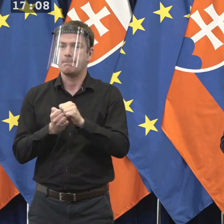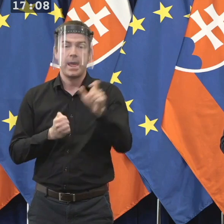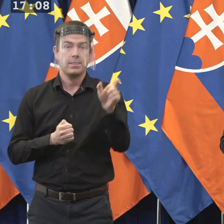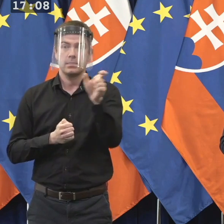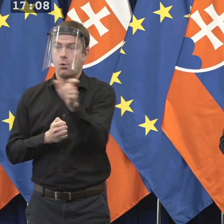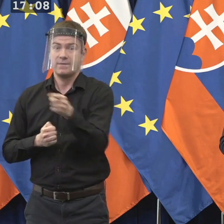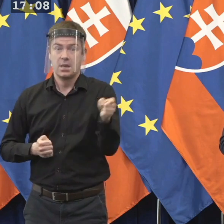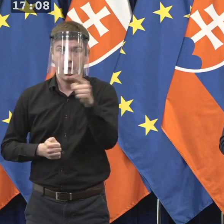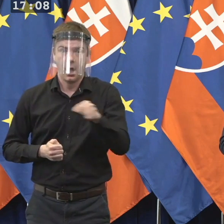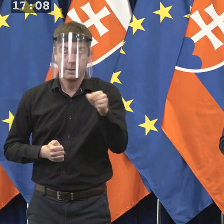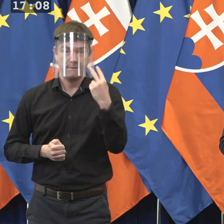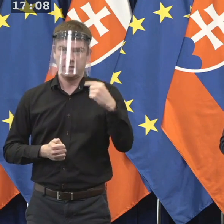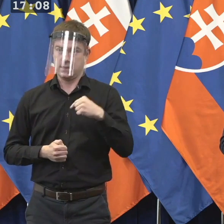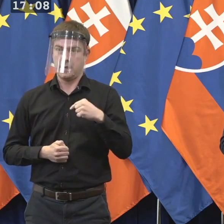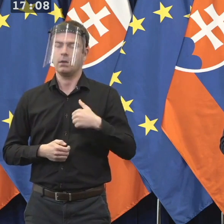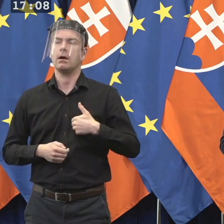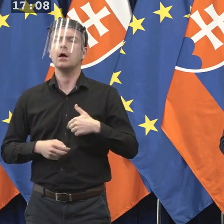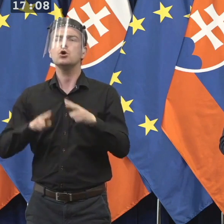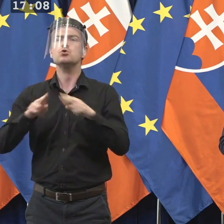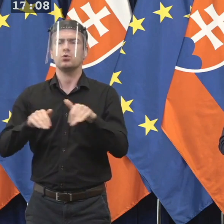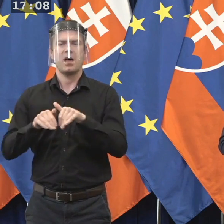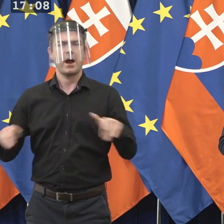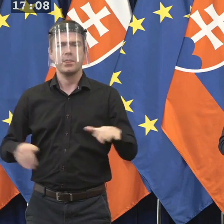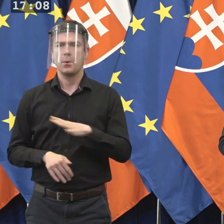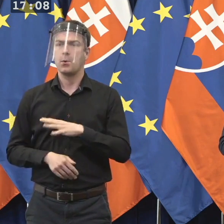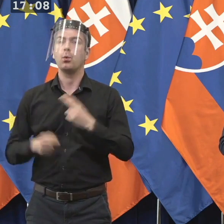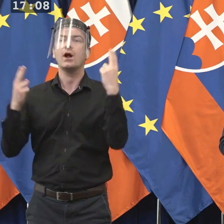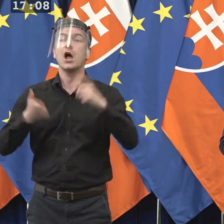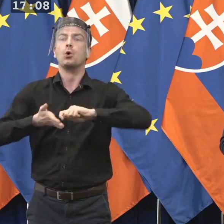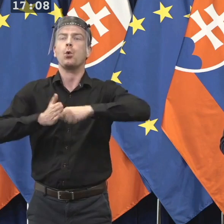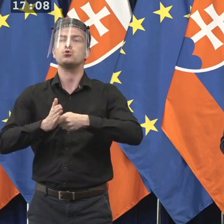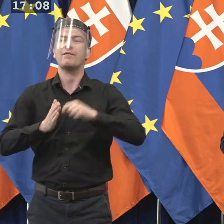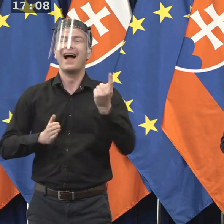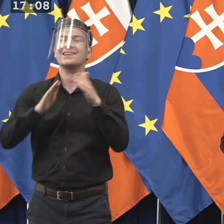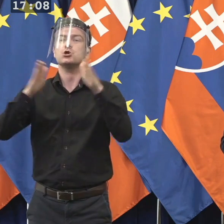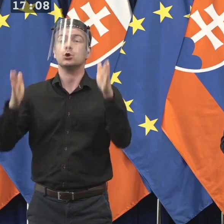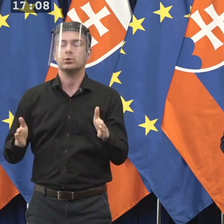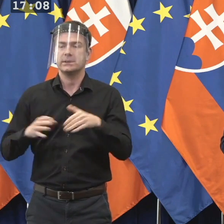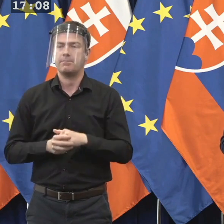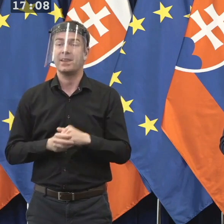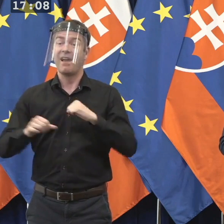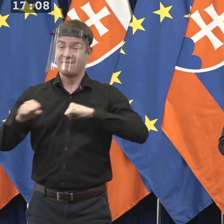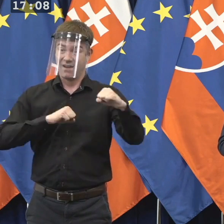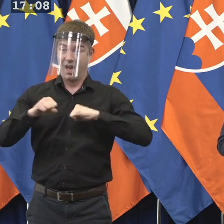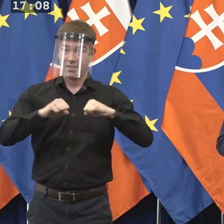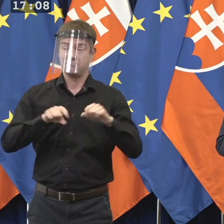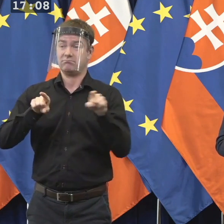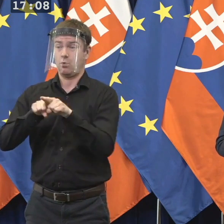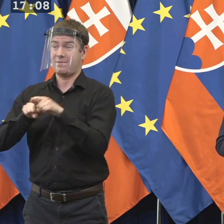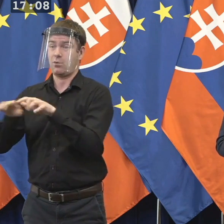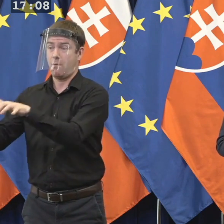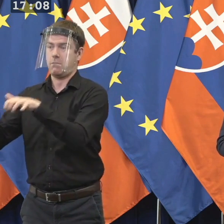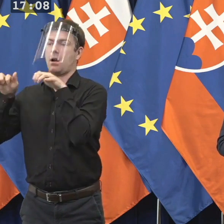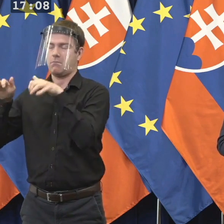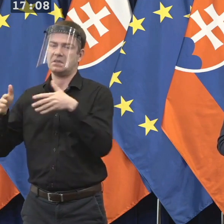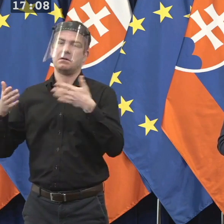úplne kľúčovou inštitúciu v súdnictve a myslím si, že to tak doteraz nebolo úplne zrejme. To, že vláda a ako aj parlament neprijali